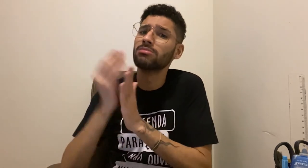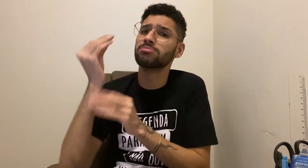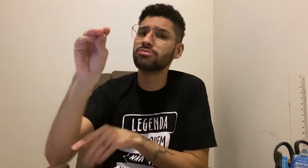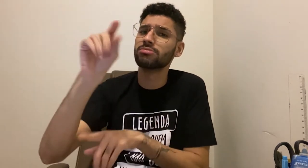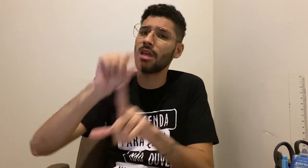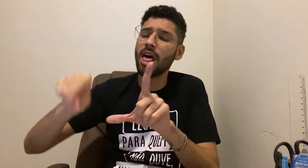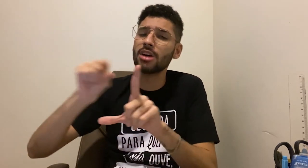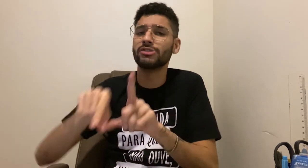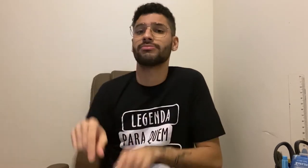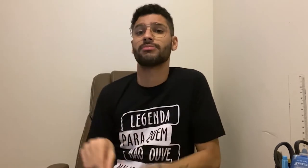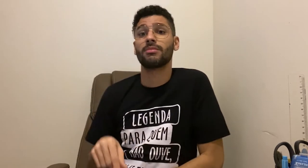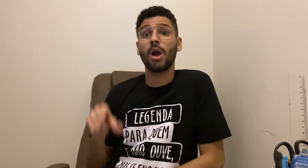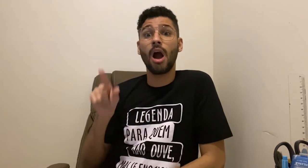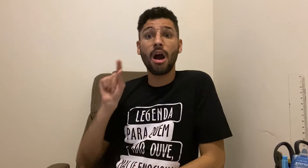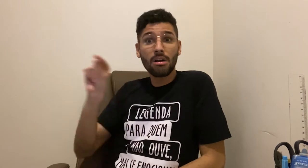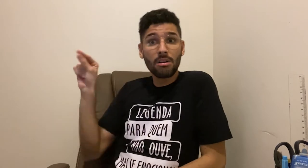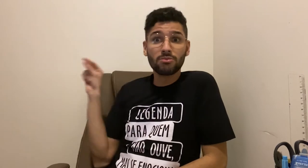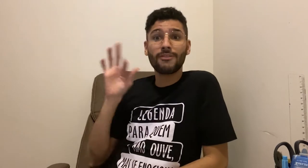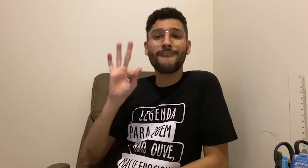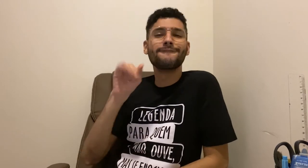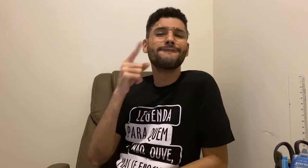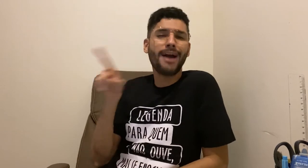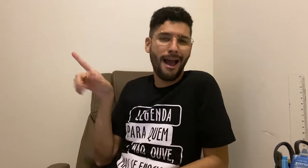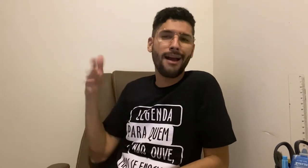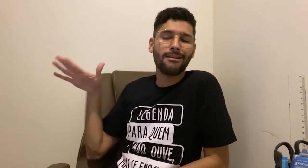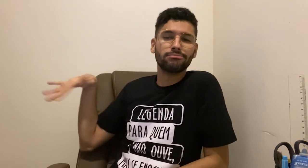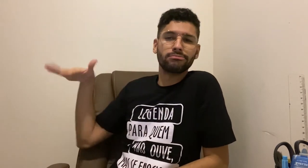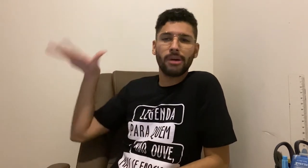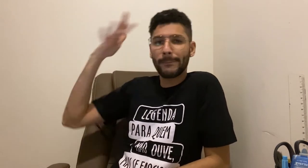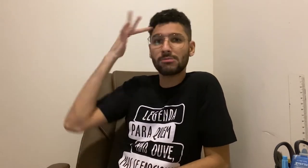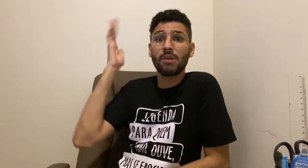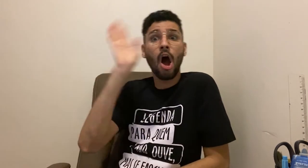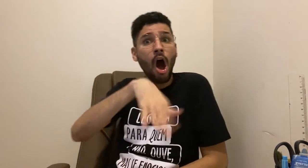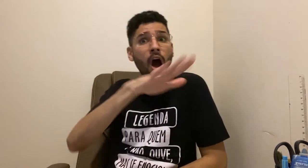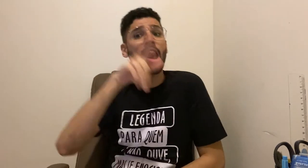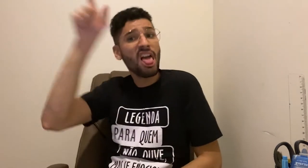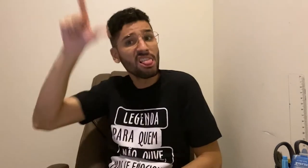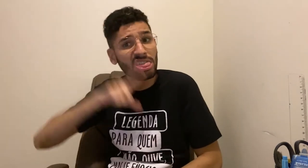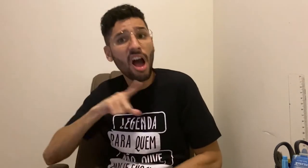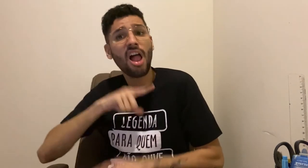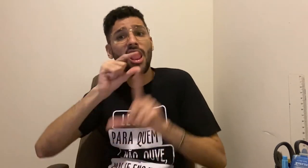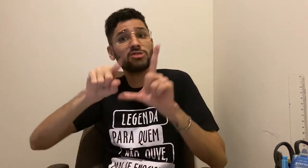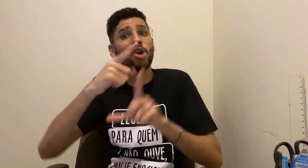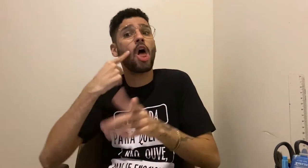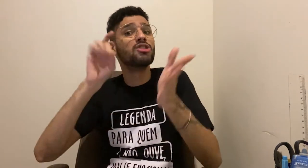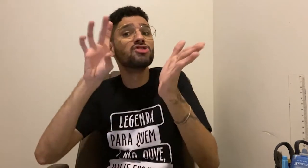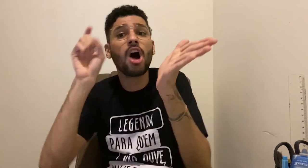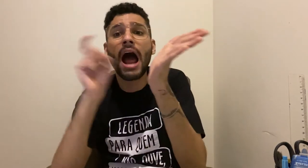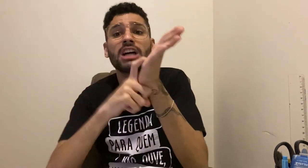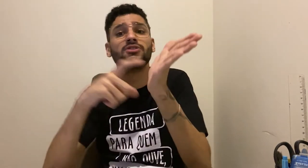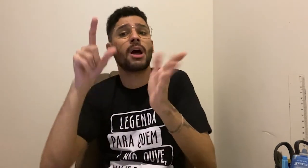responder Ei! Mas tem sim! É só ativar a legenda automática!